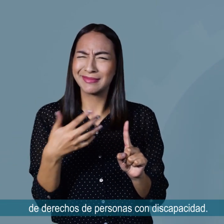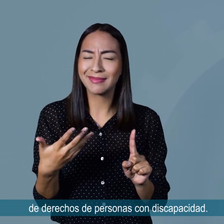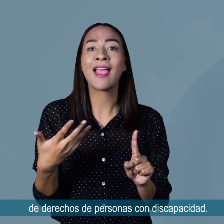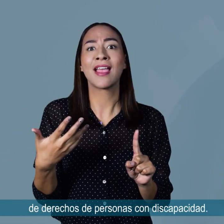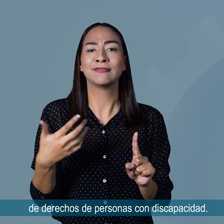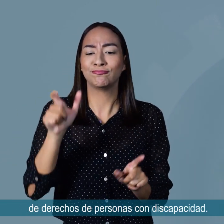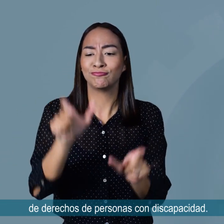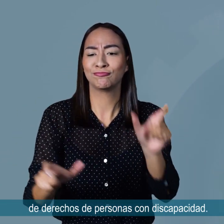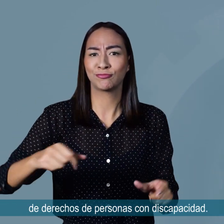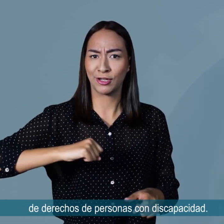discapacidad.